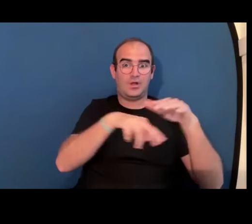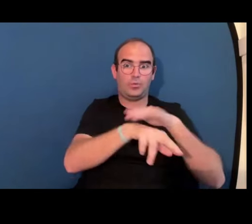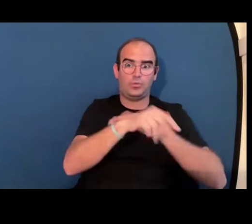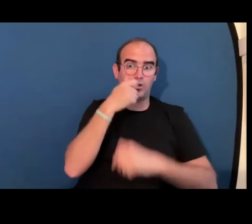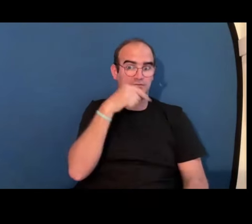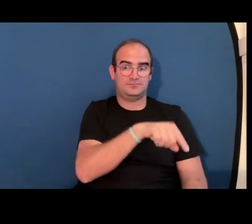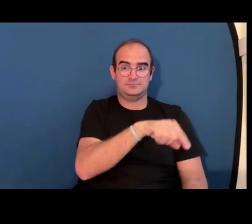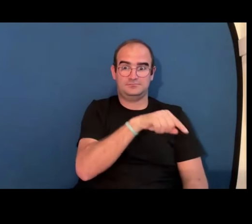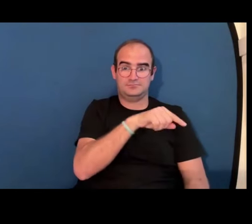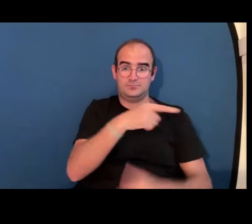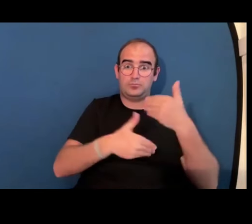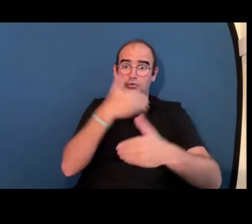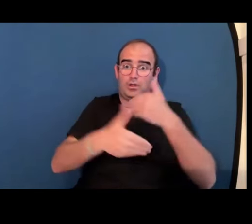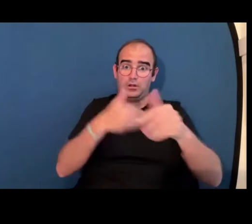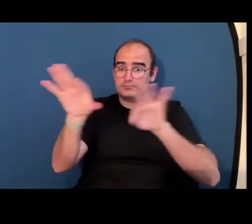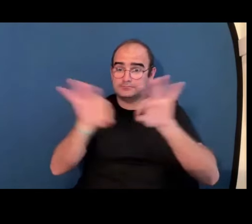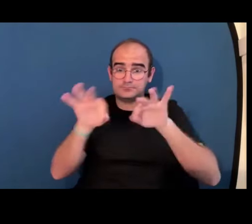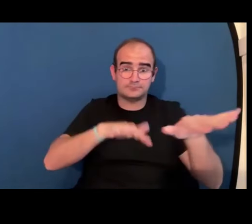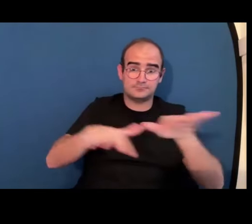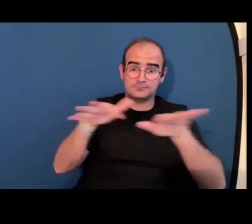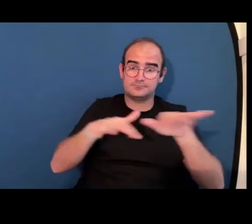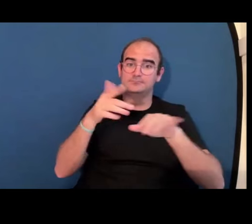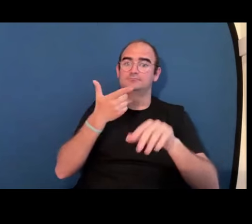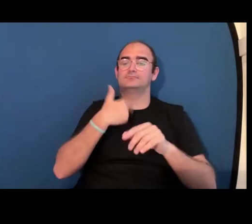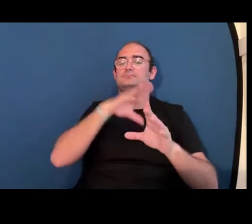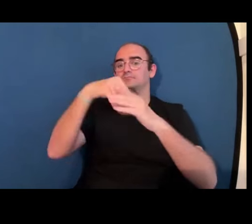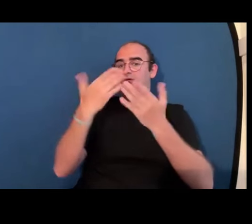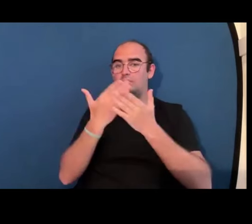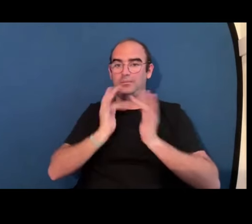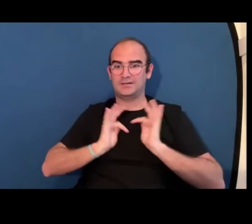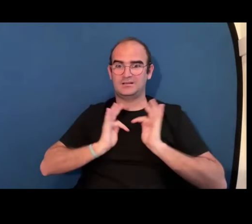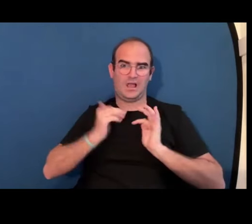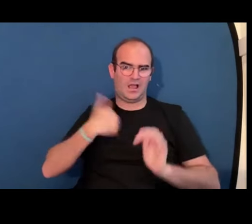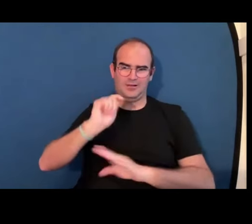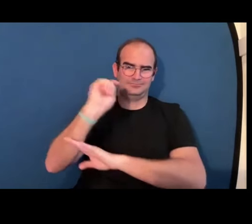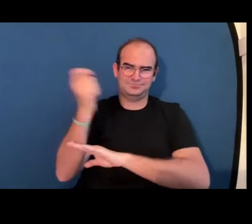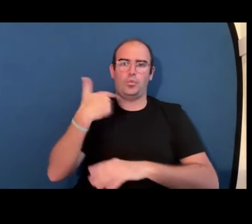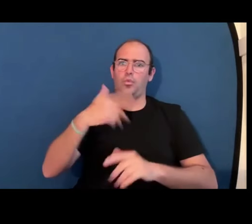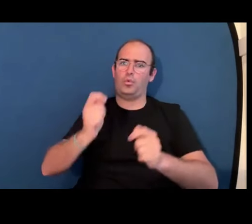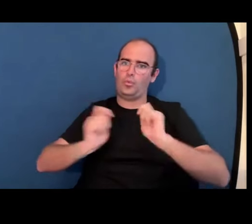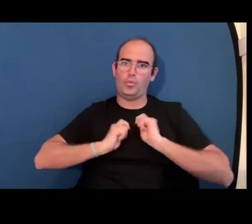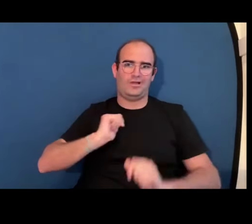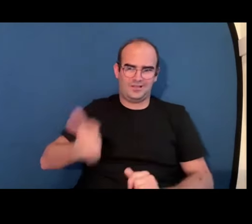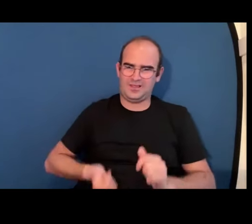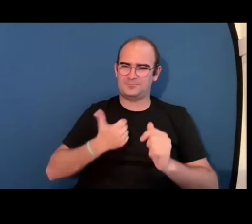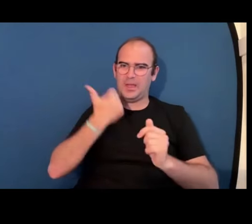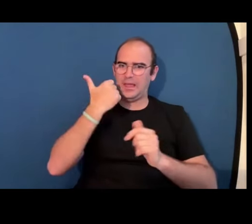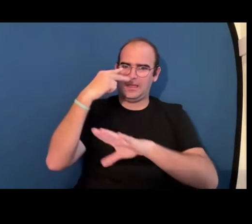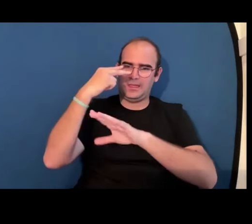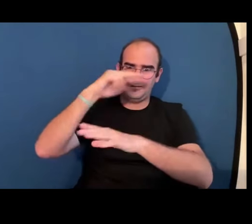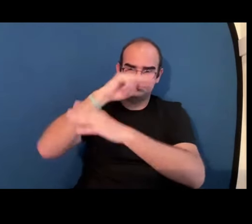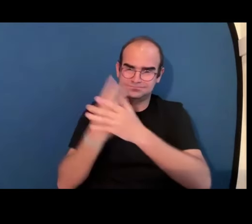recursos humanos me di cuenta de que todo lo que había sufrido anteriormente que mi jefe me decía que era culpa